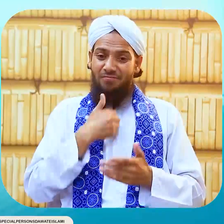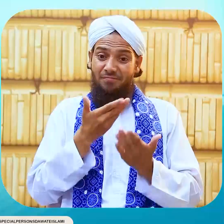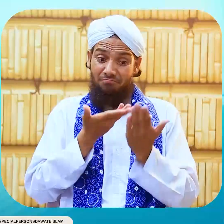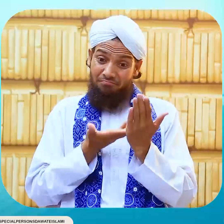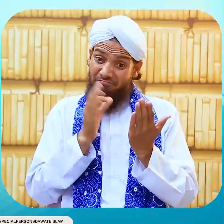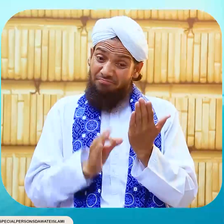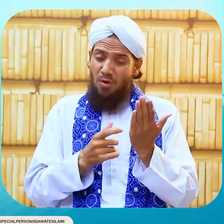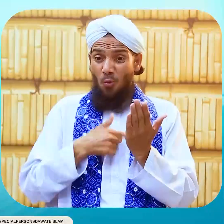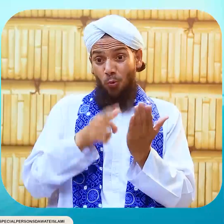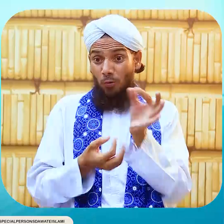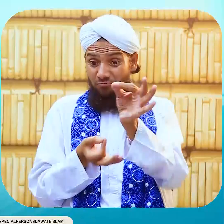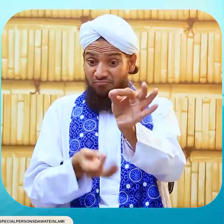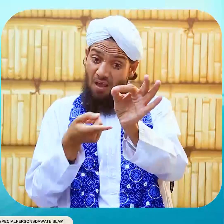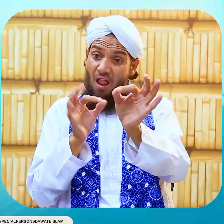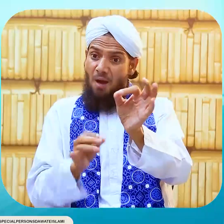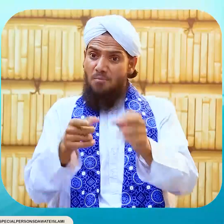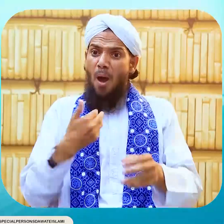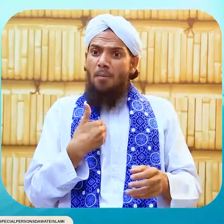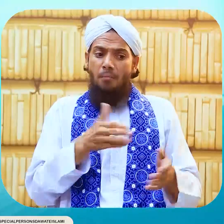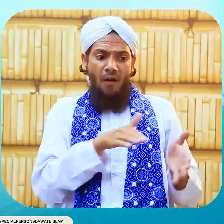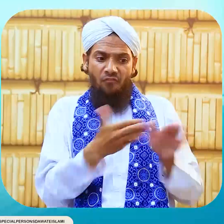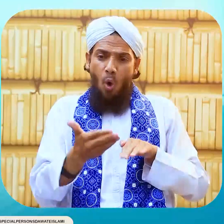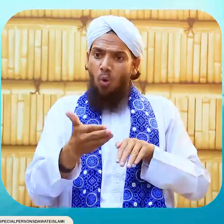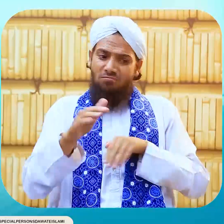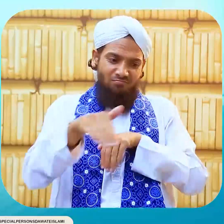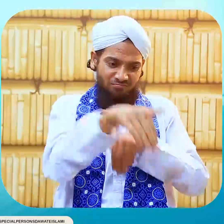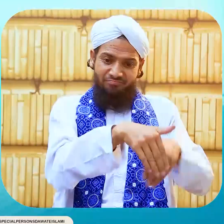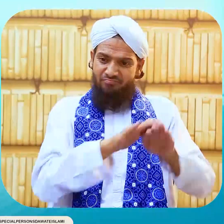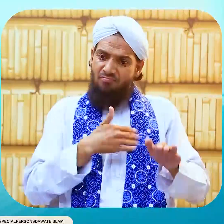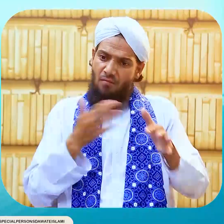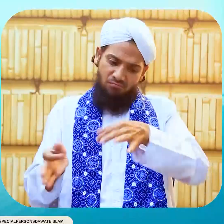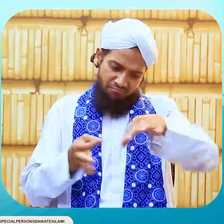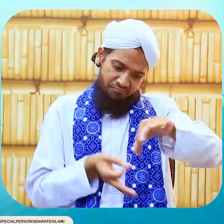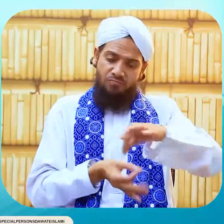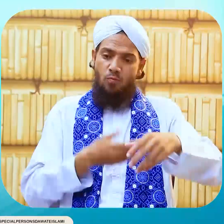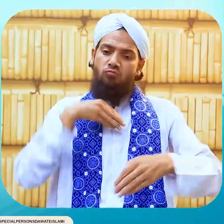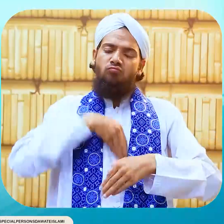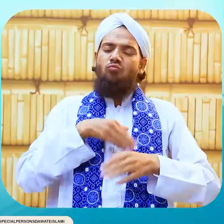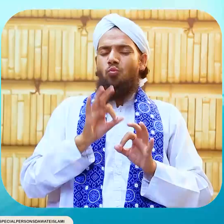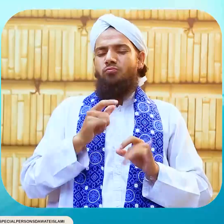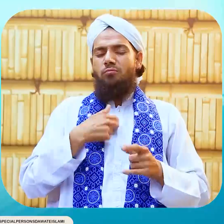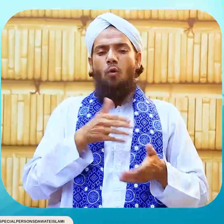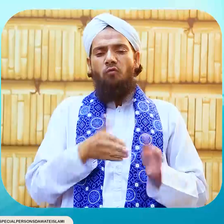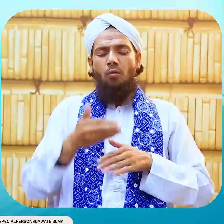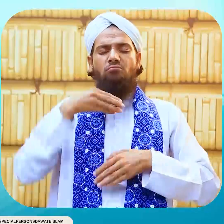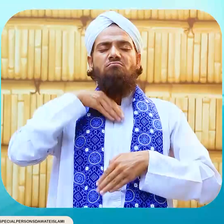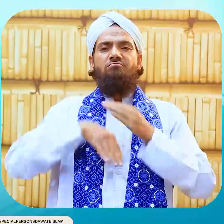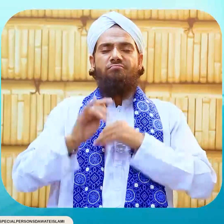اس خط کو اس لیٹر کو میرے بڑھنے کے بعد میری قبر میں ڈال دینا اس کے کفن میں یہ رکا ڈال دیا گیا اب صبح ہوئی